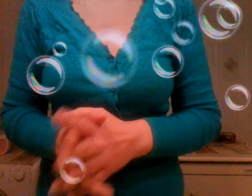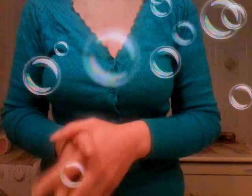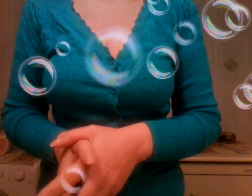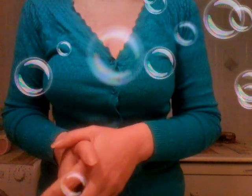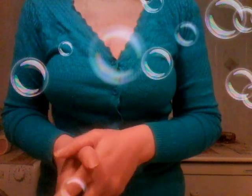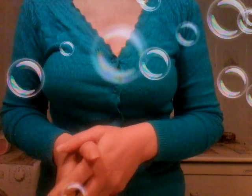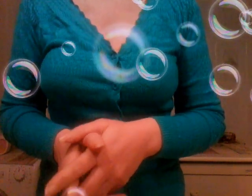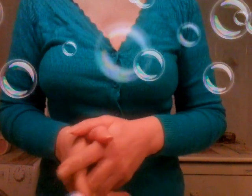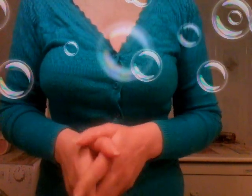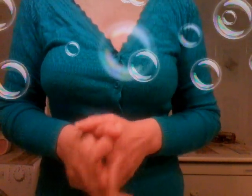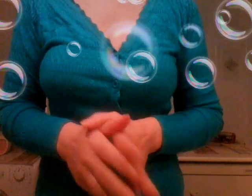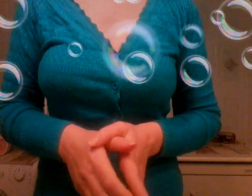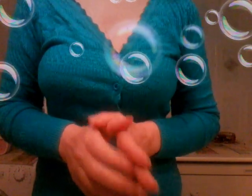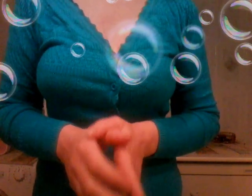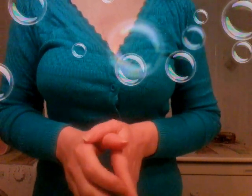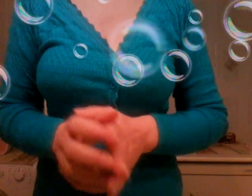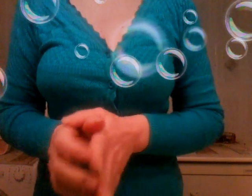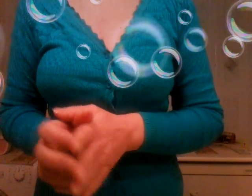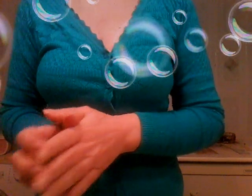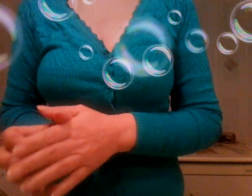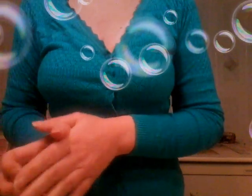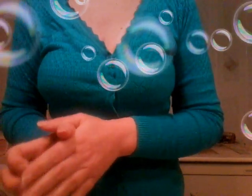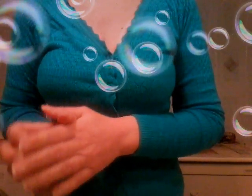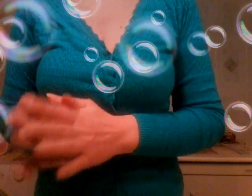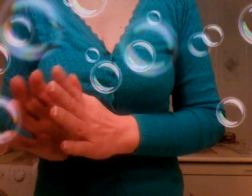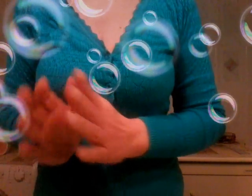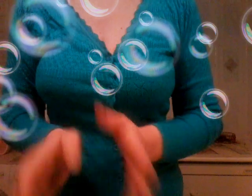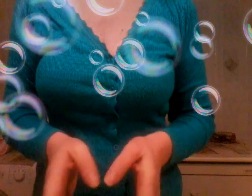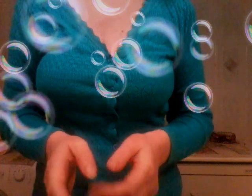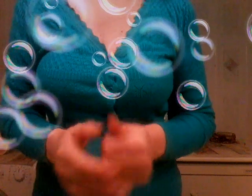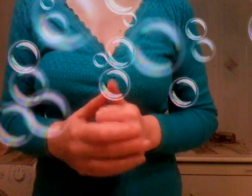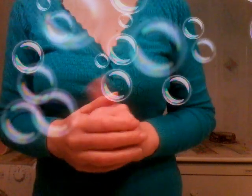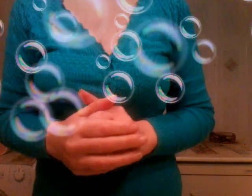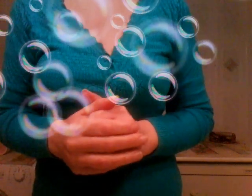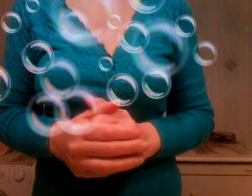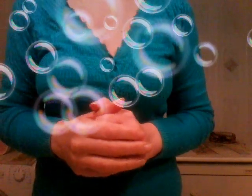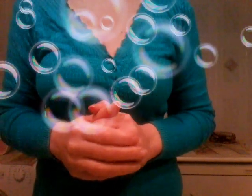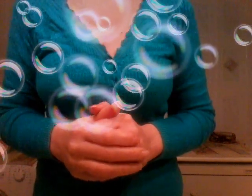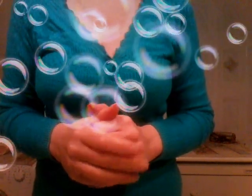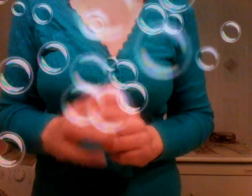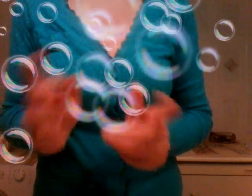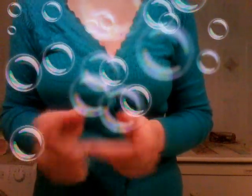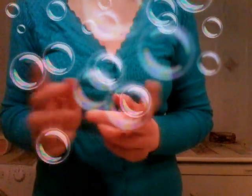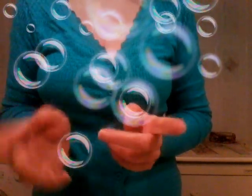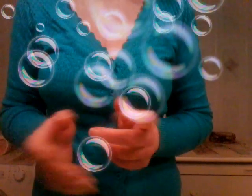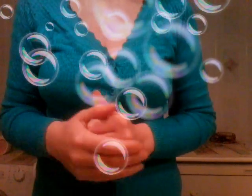grado di giudicare niente perché non l'avrò non ho mai lavorato allora innanzitutto da ragazza poi racconterò la mia